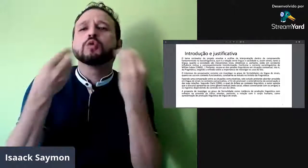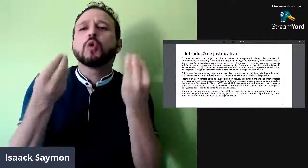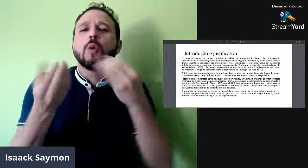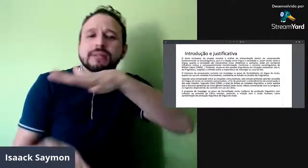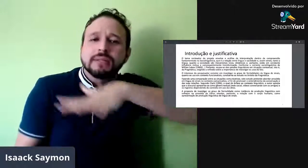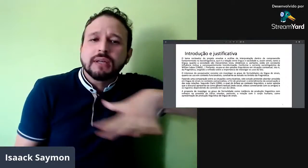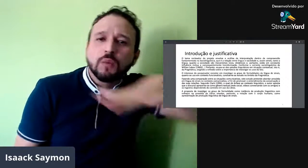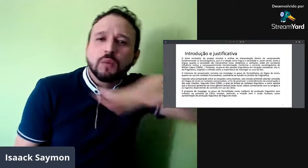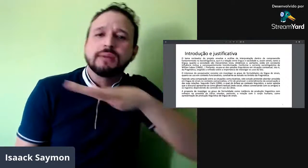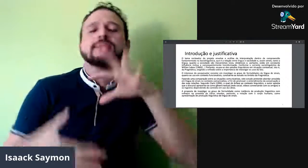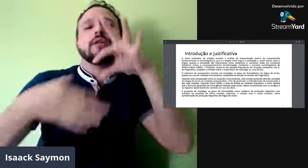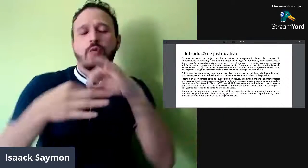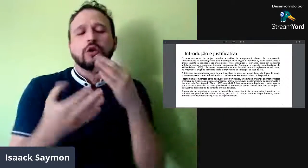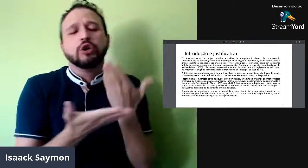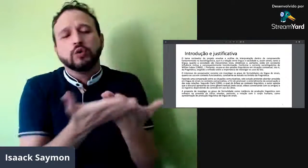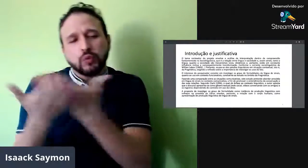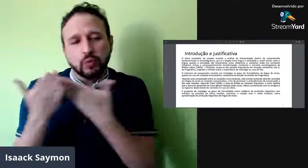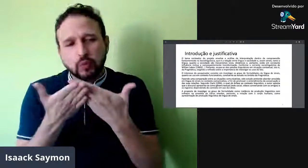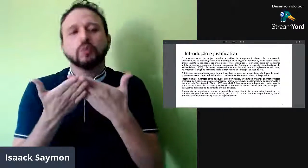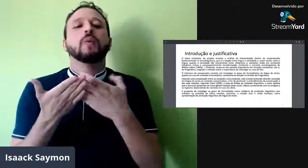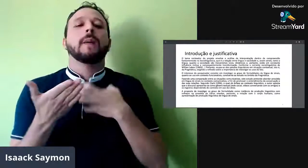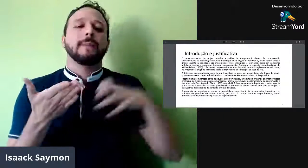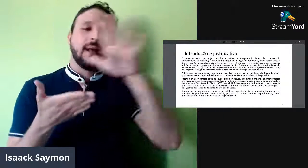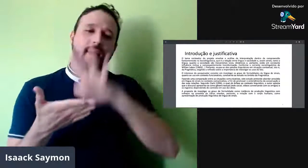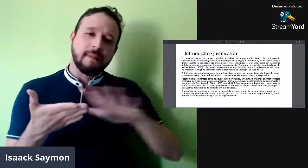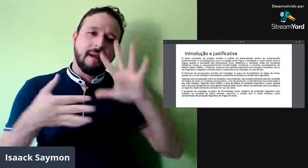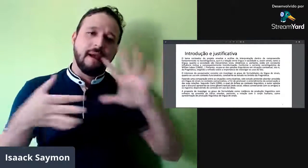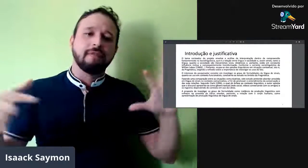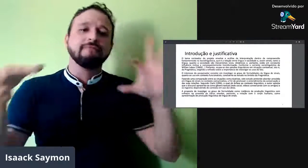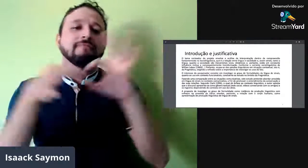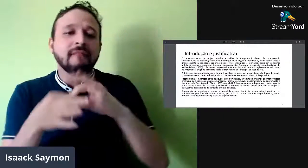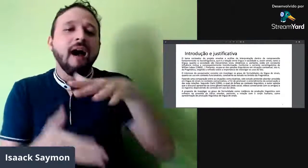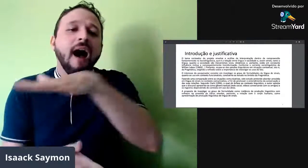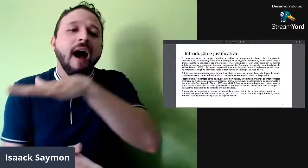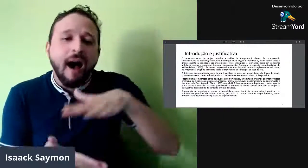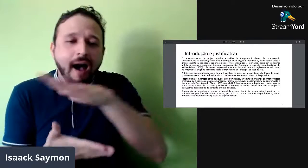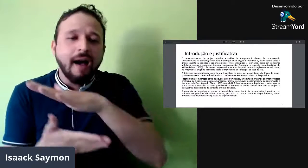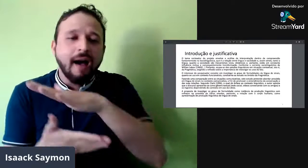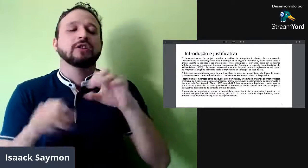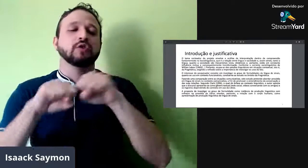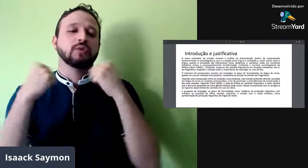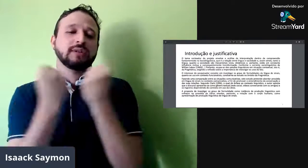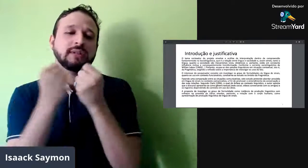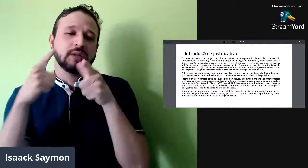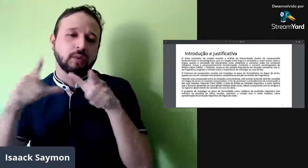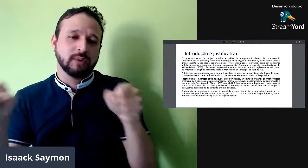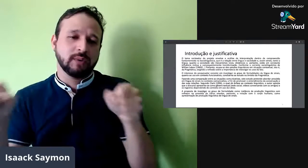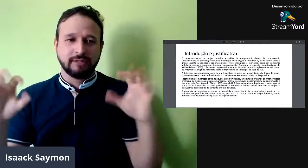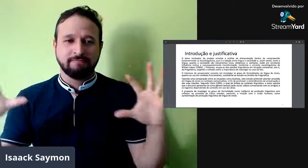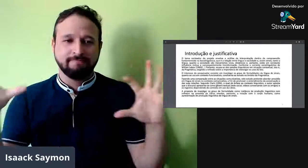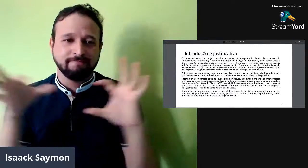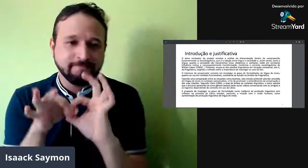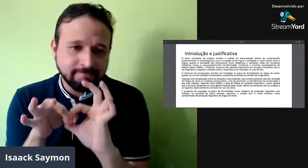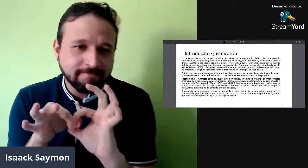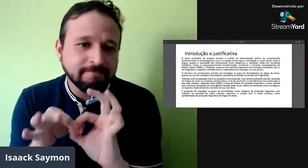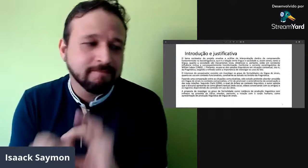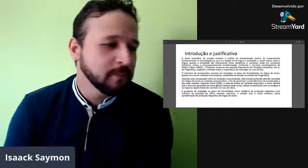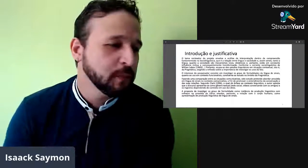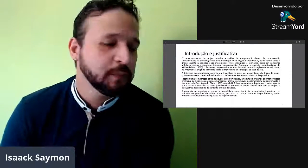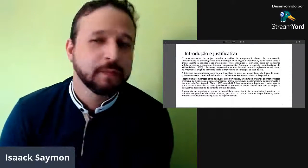Para poder entender como funciona essa relação, essa comunicação dentro da sociedade da língua de